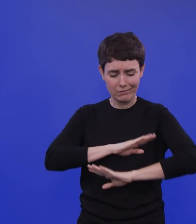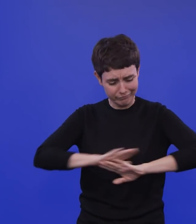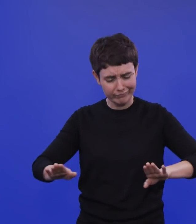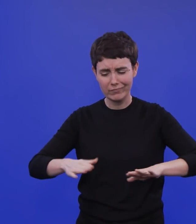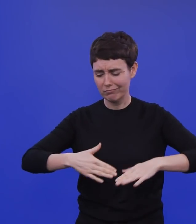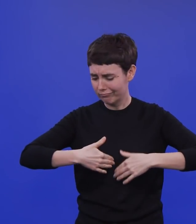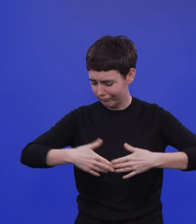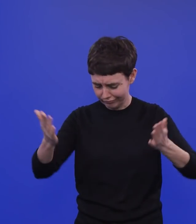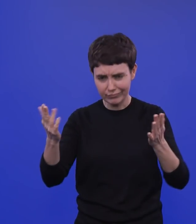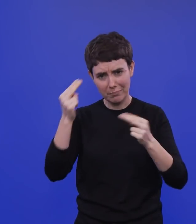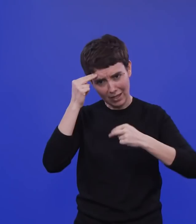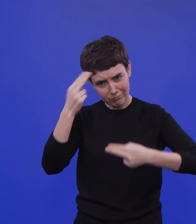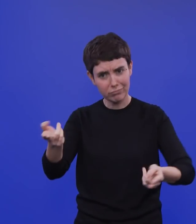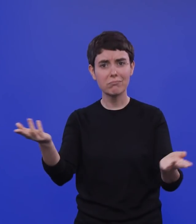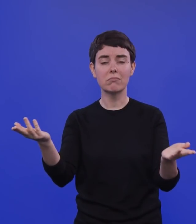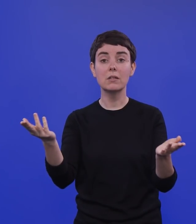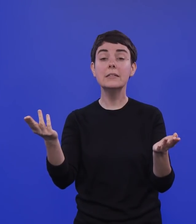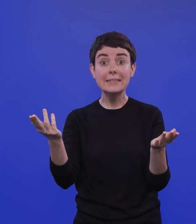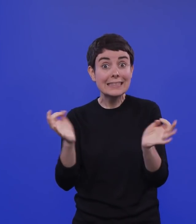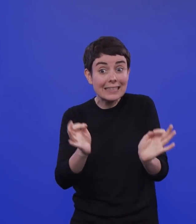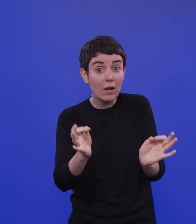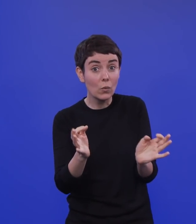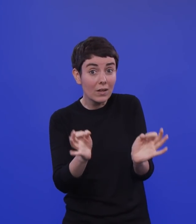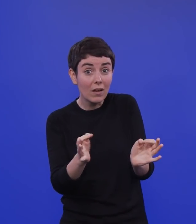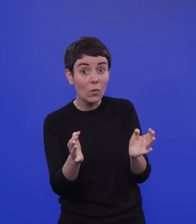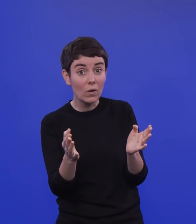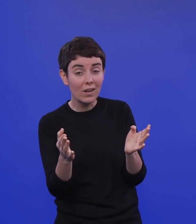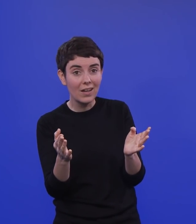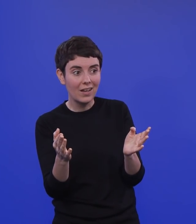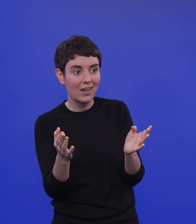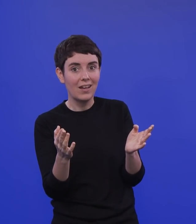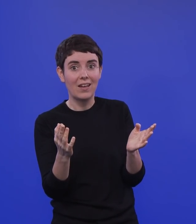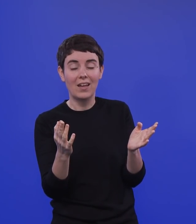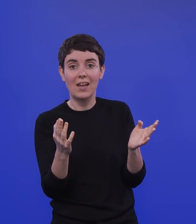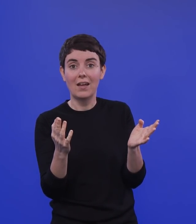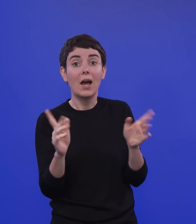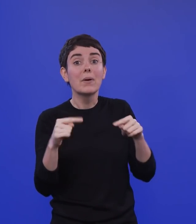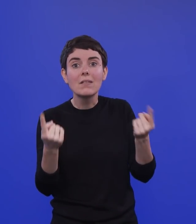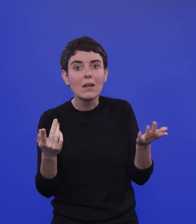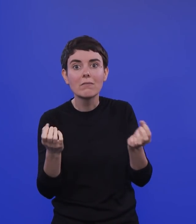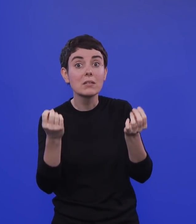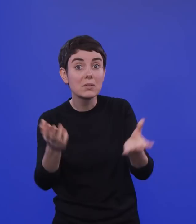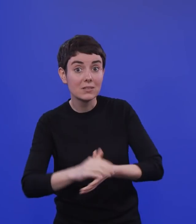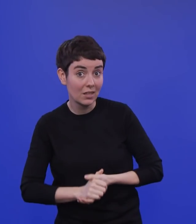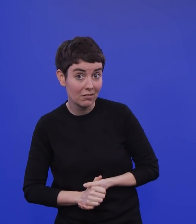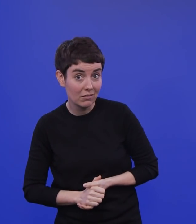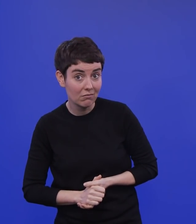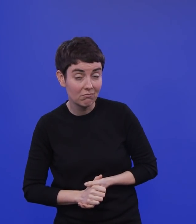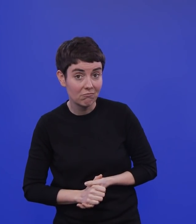Ja, laufen zu lassen, genau. Die Frage ist ja, was würde dann passieren? Worauf müssten wir uns einstellen?